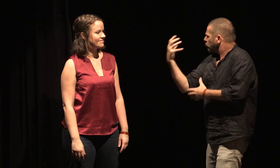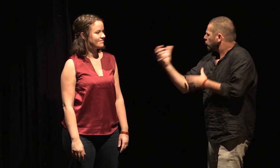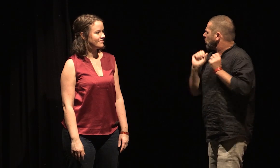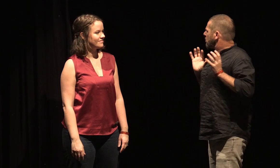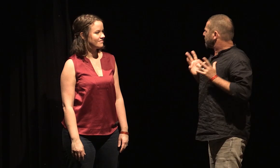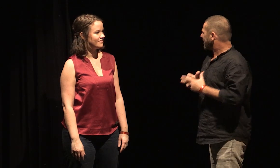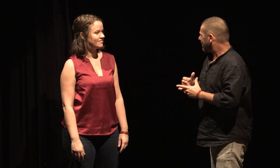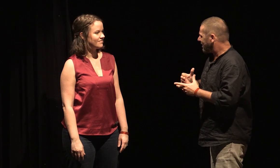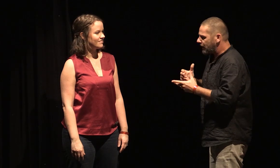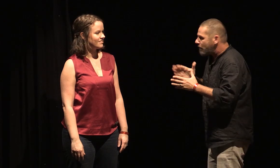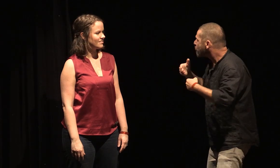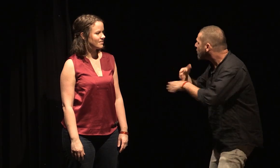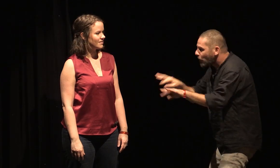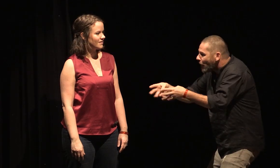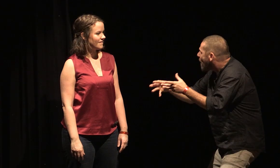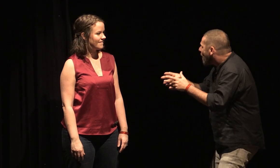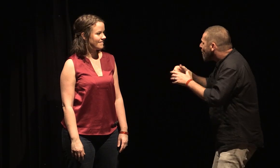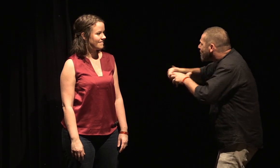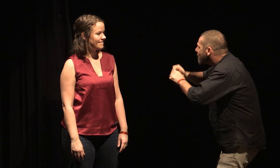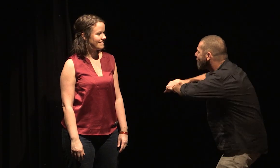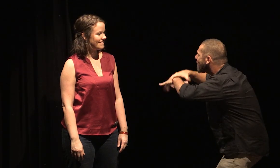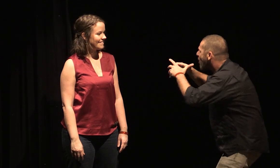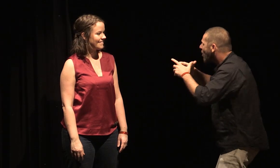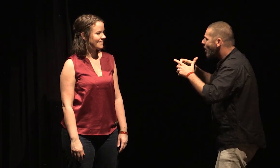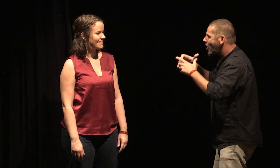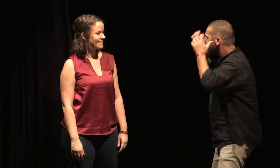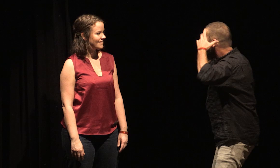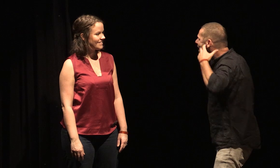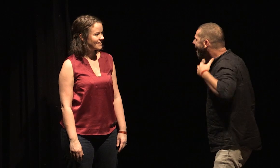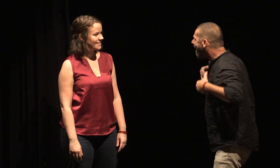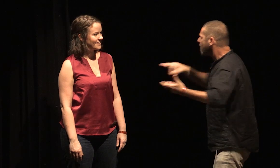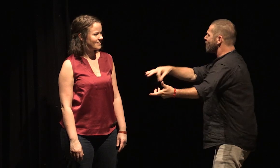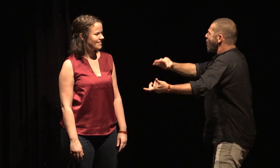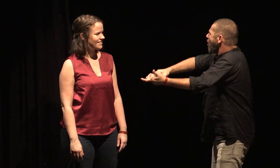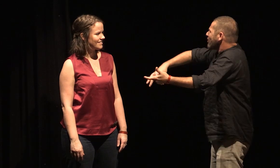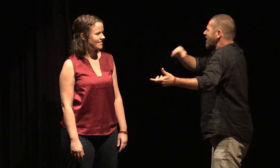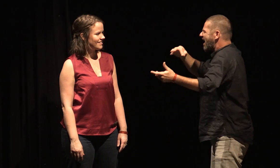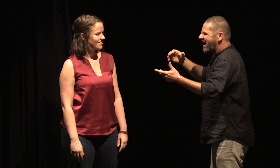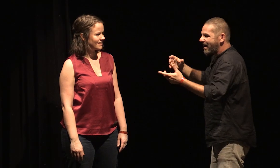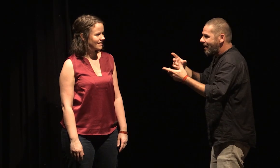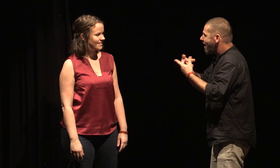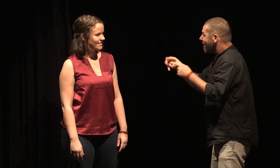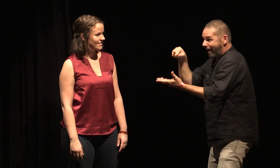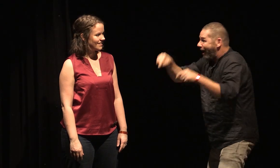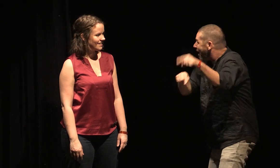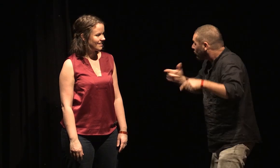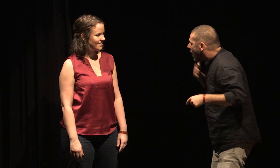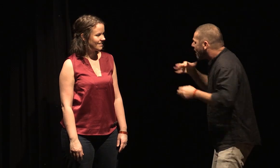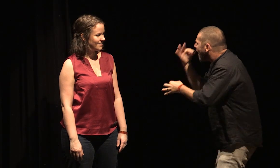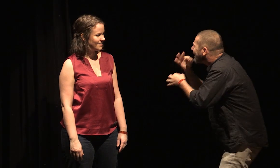Les pommes de terre à la vapeur. Molière, Mozart, la ville de Haïfa. J'aime le raisin, les conversations